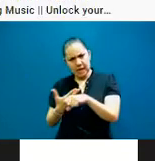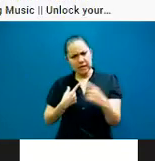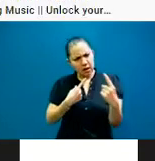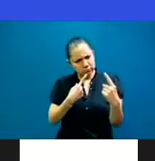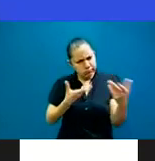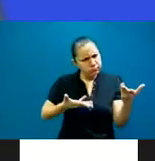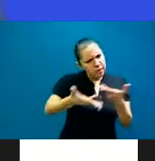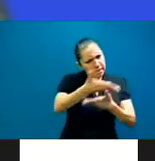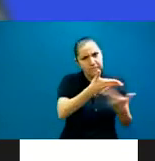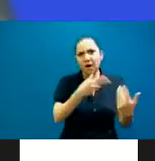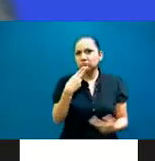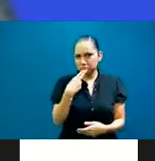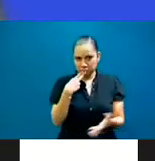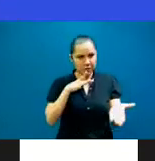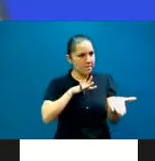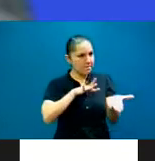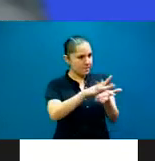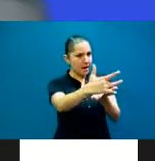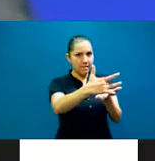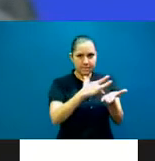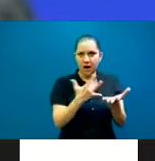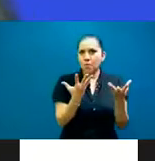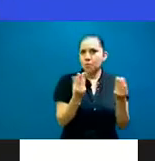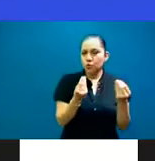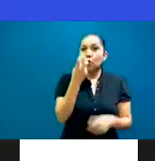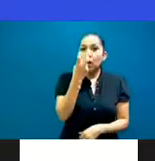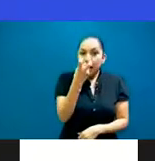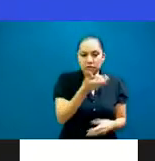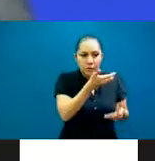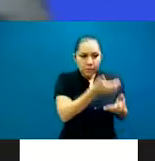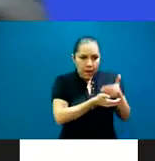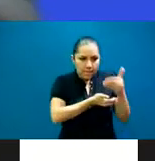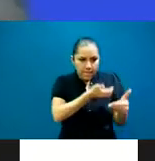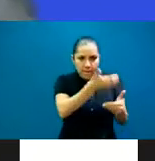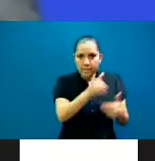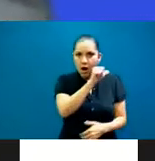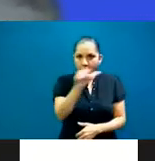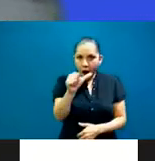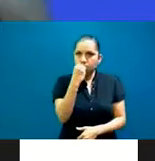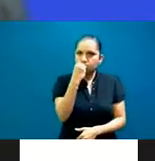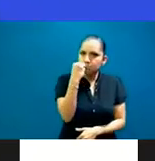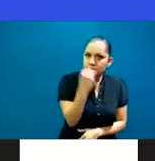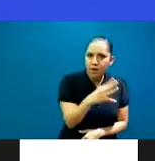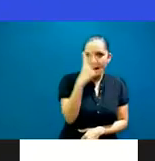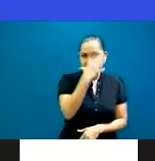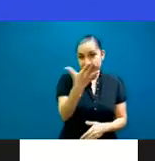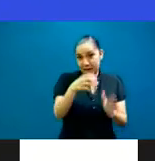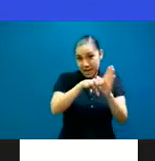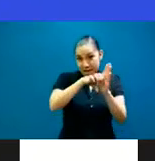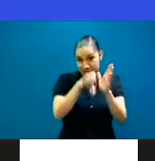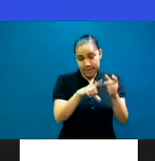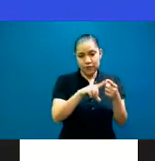bastante y surgieron cosas lindas, como por ejemplo, con este tema de la COFEPRIS y el,